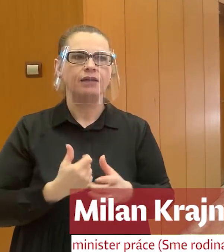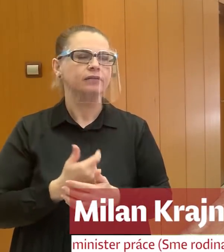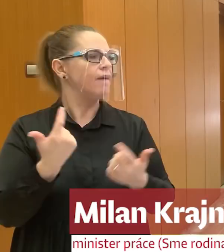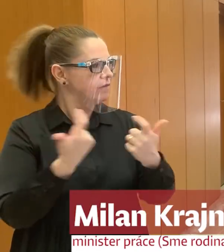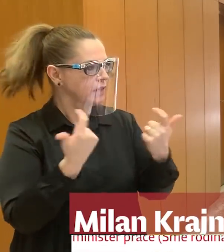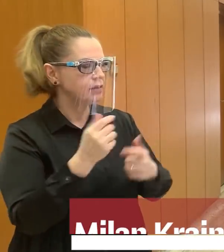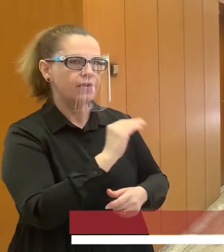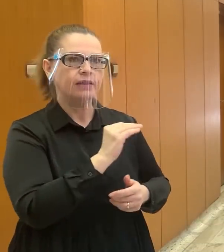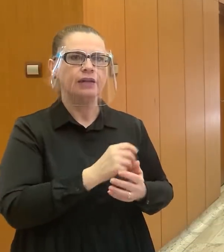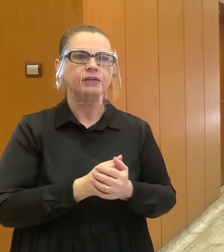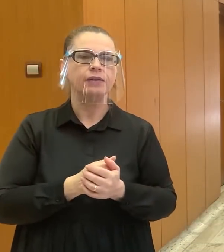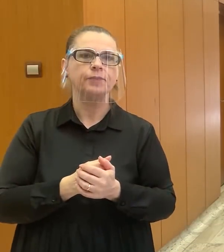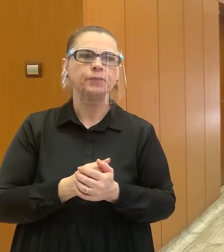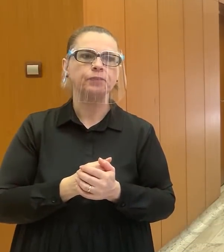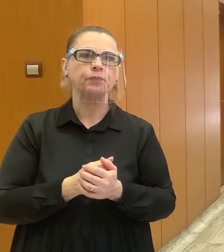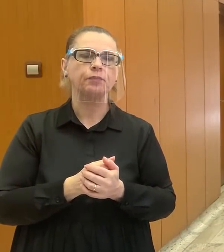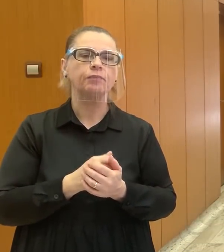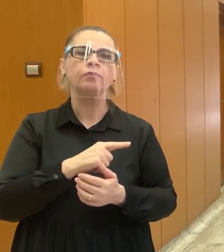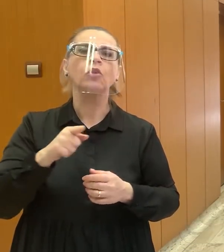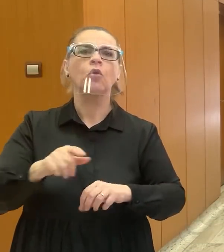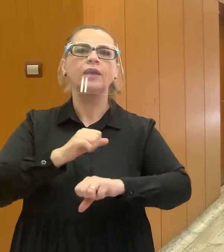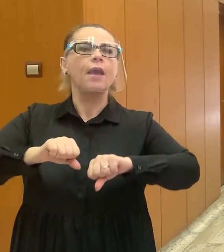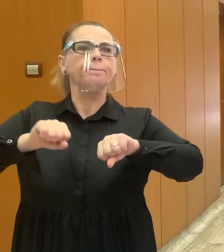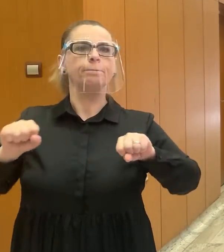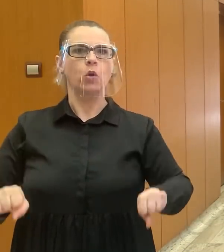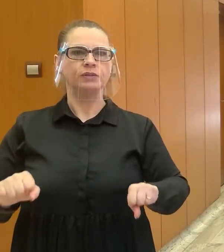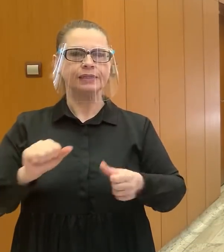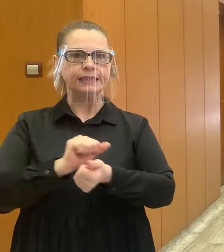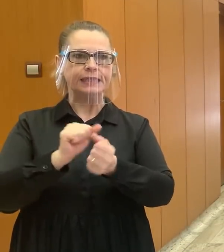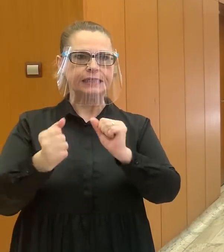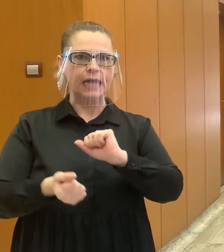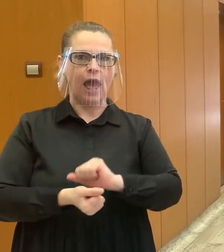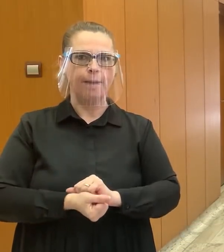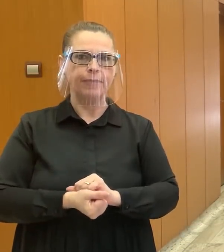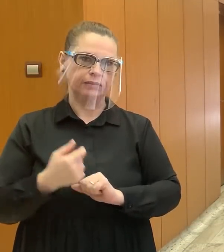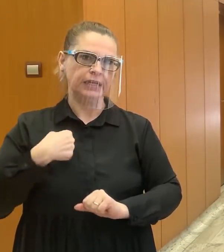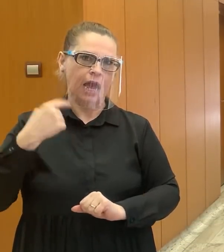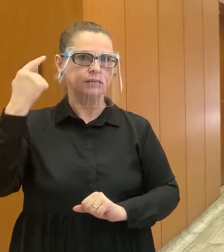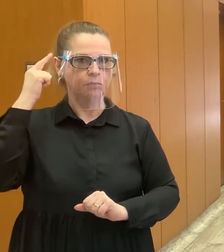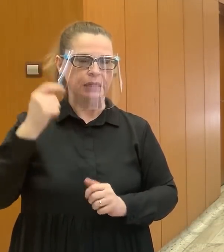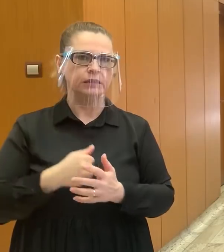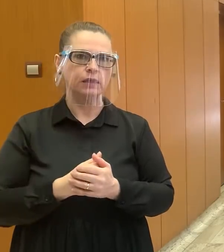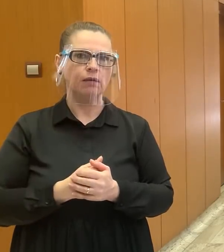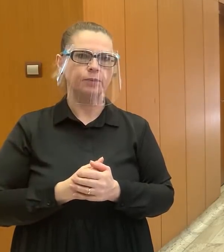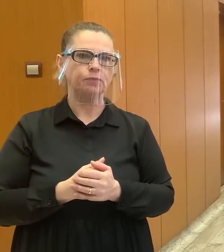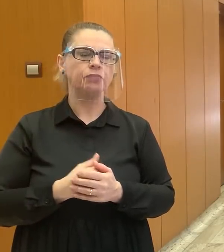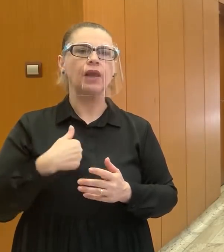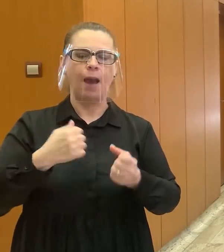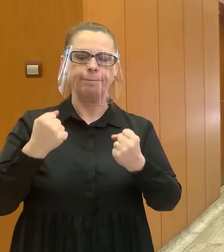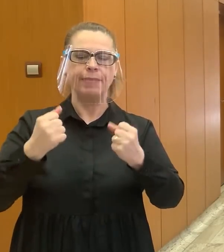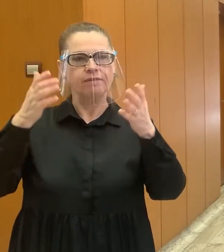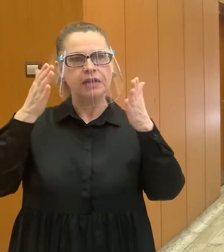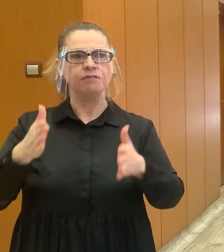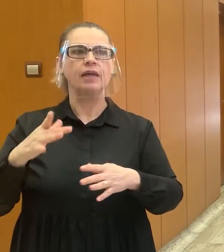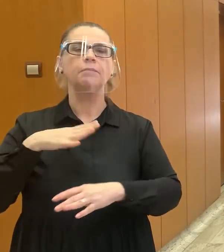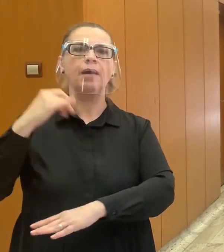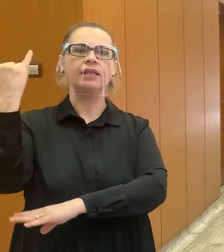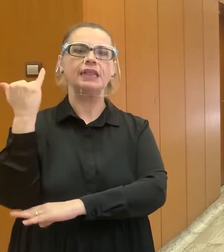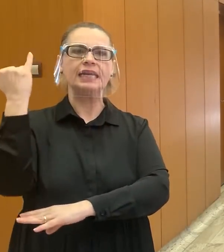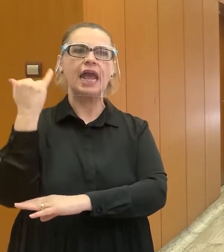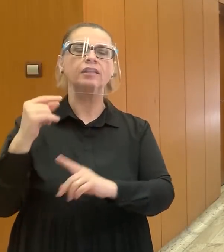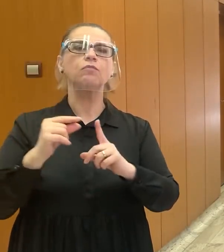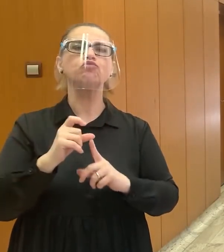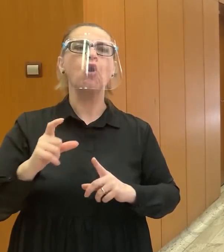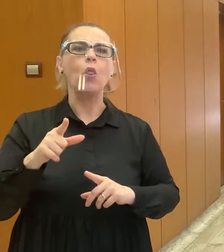Myslím si, že je to mocenský zápas a ja pevne verím, že pán riaditeľ Pčolinský bude